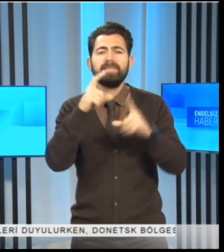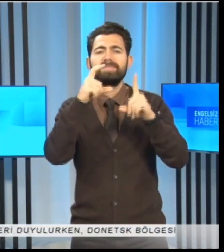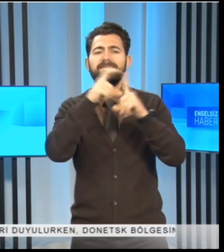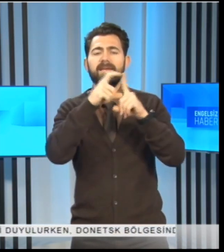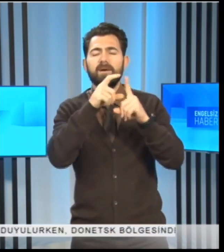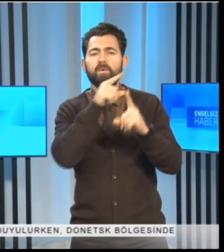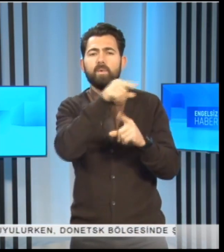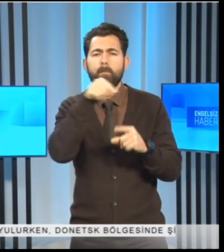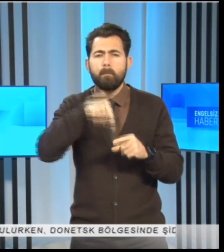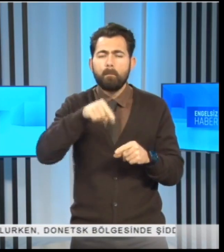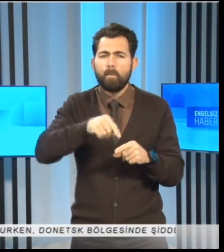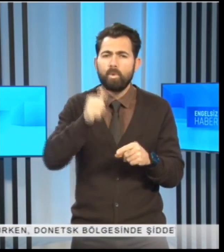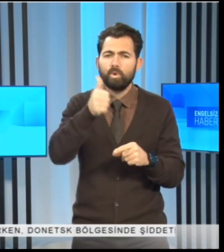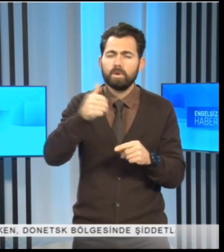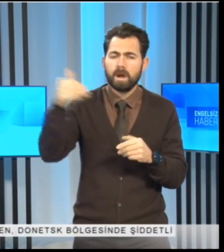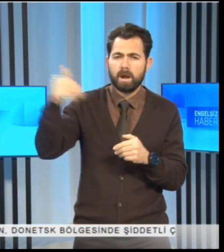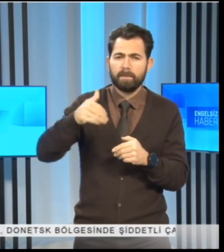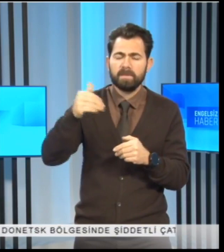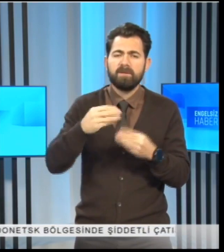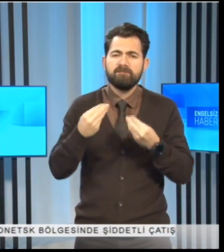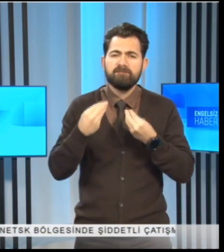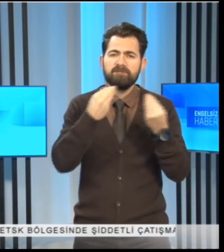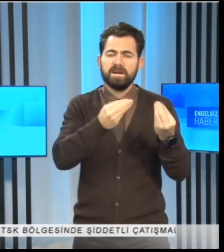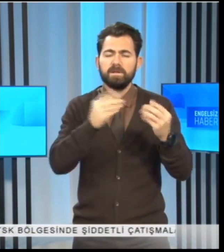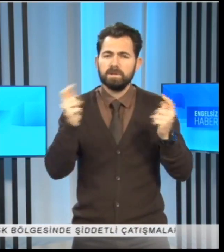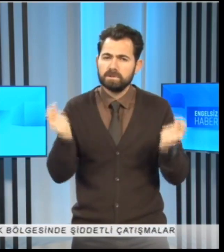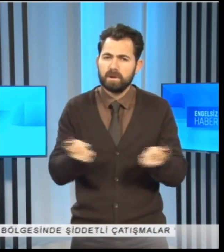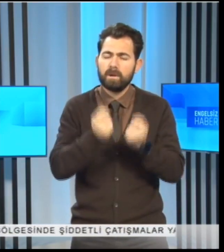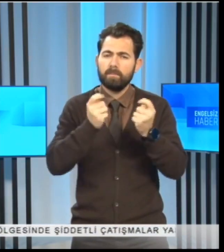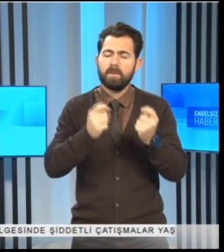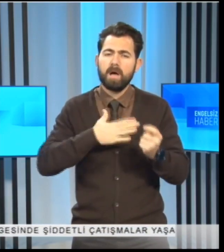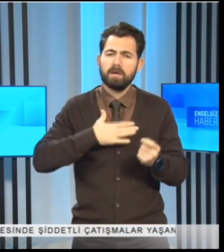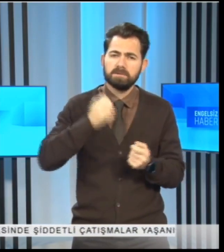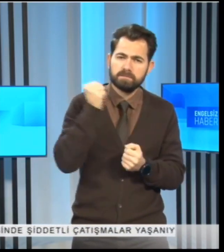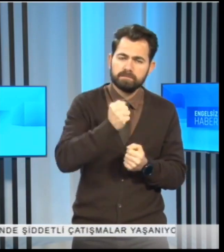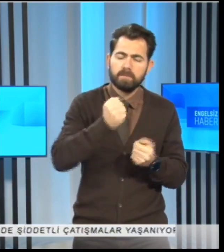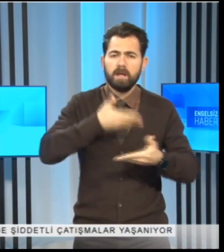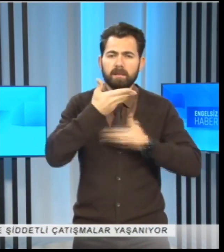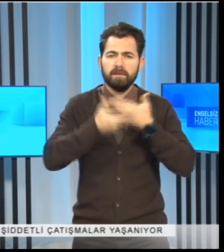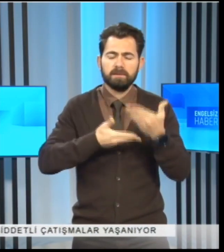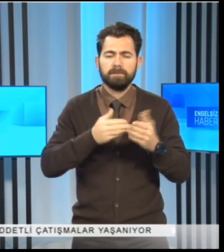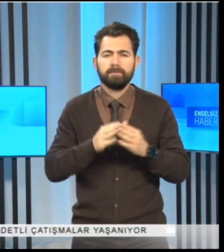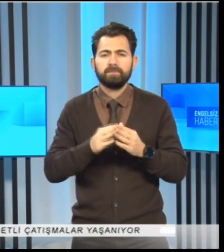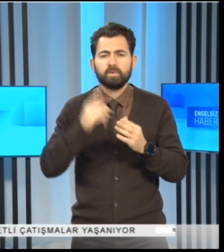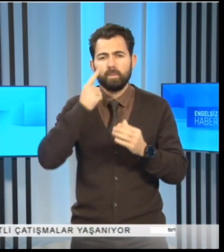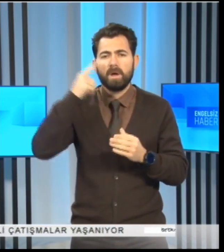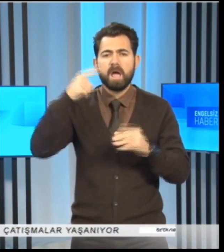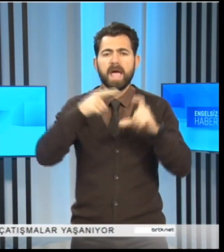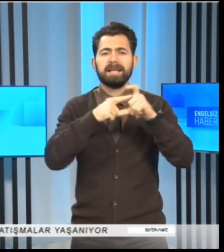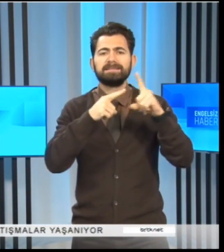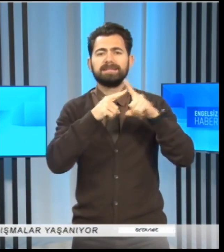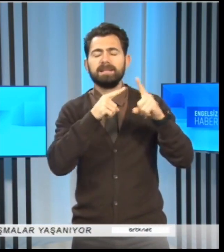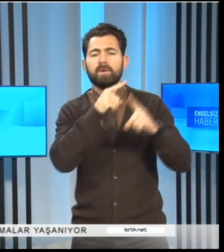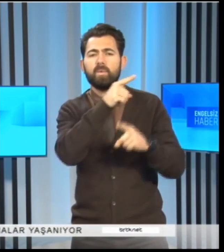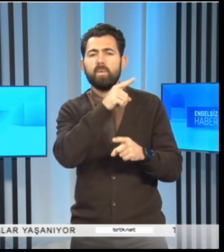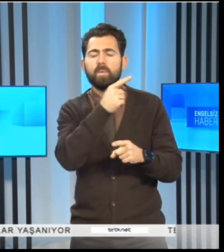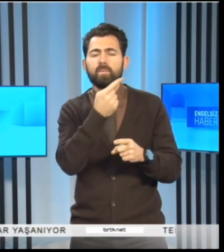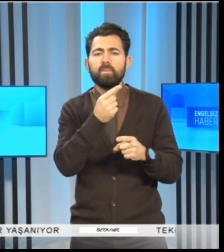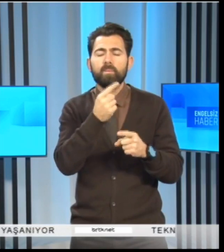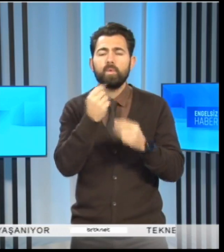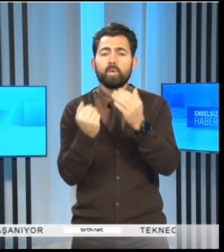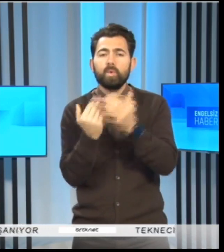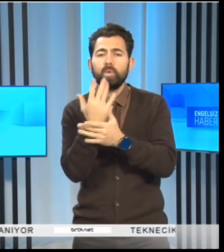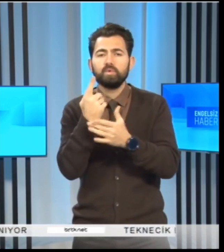Denktaş'ın bu günlere gelinmesinde verdiği çabalara işaret edildi. Cumhurbaşkanı Ersin Tatar ise